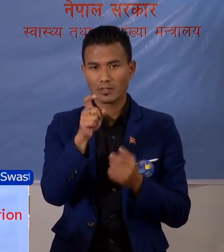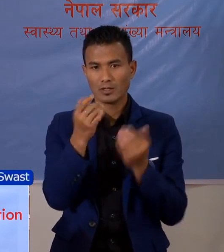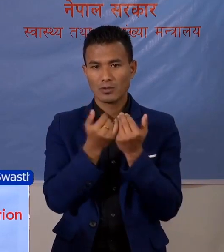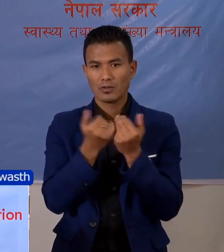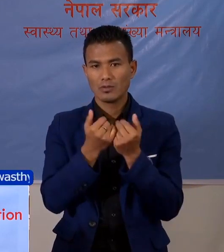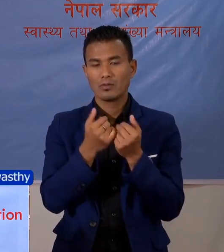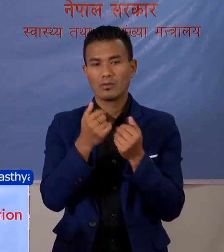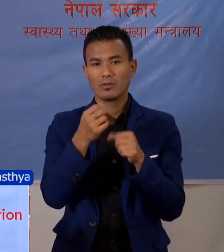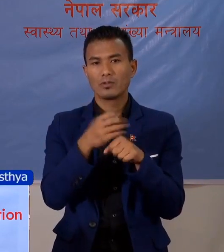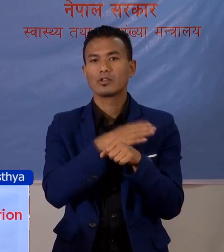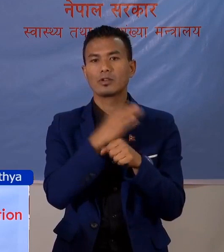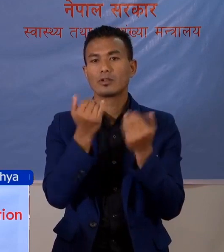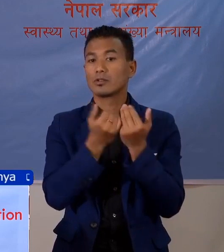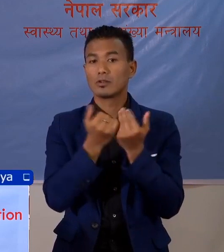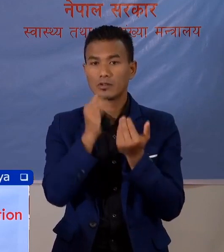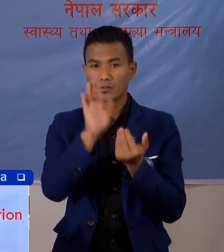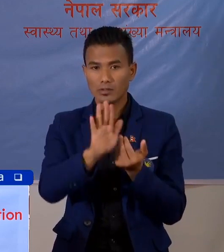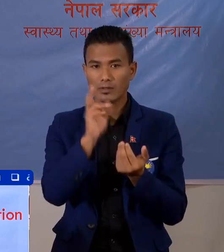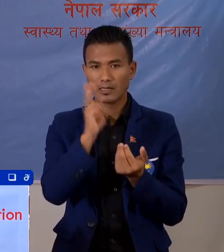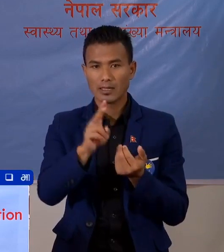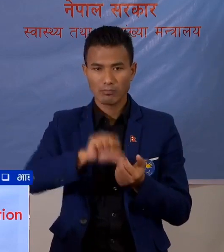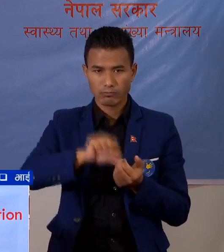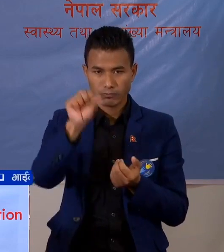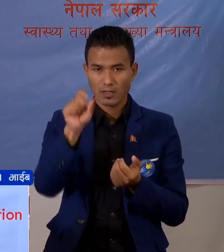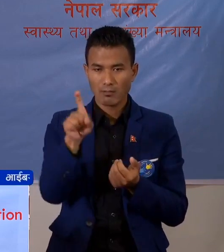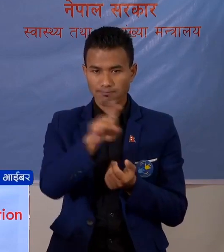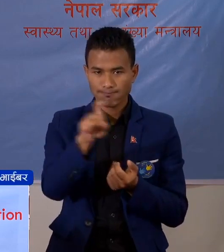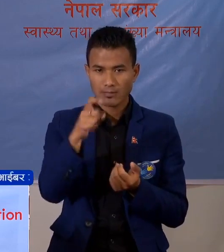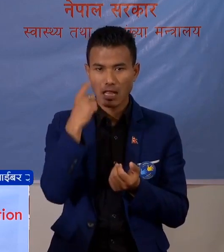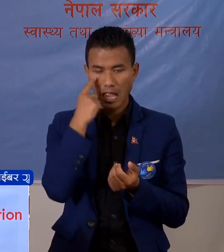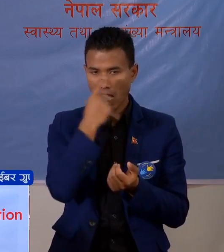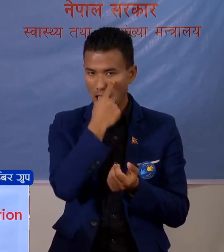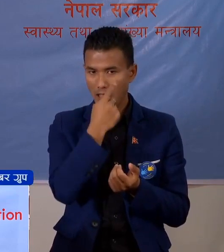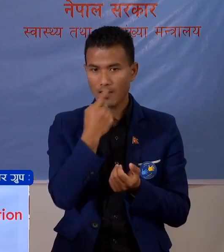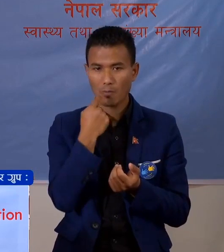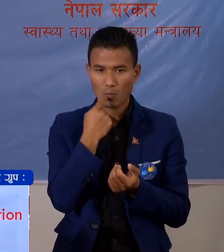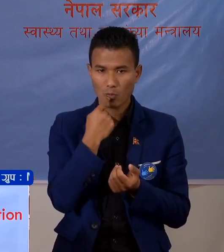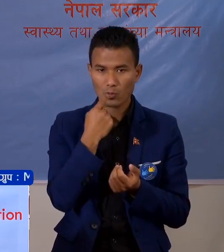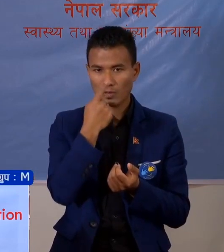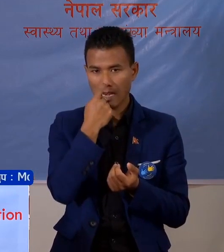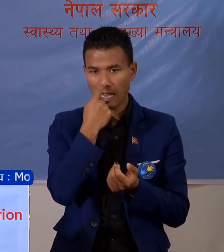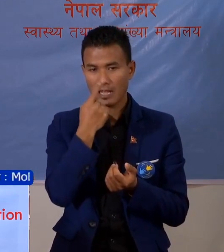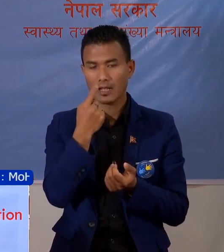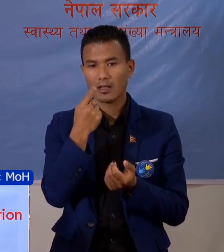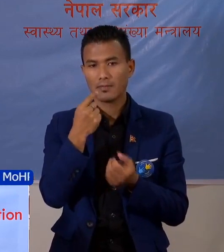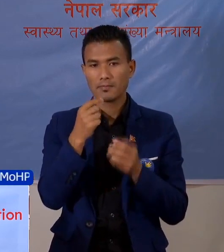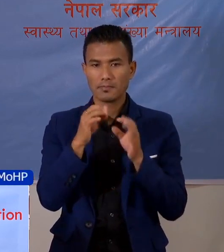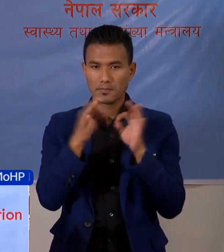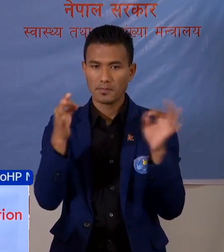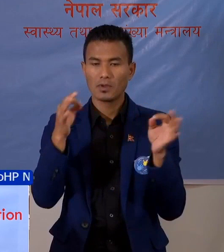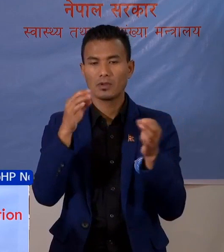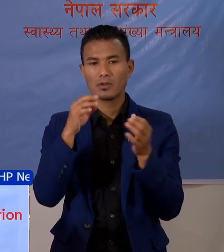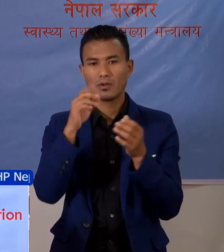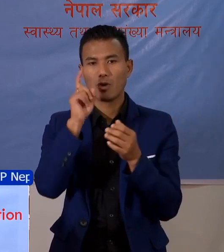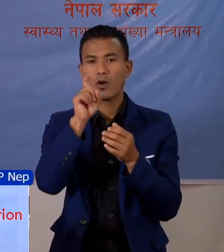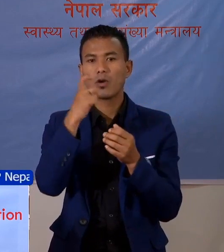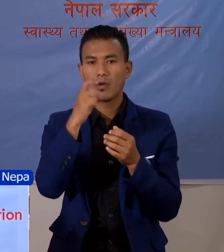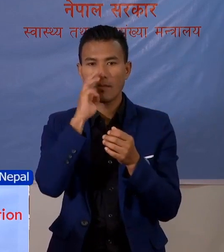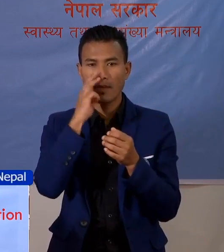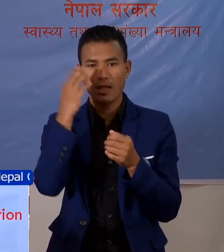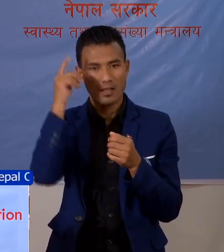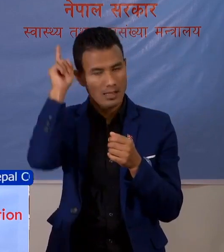आनिकारत छा। इस्ता जोल अरूले आमरा आखा, मोक, नाक, आधी मा देरे हानि